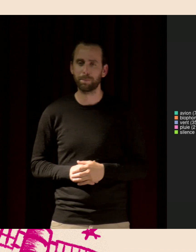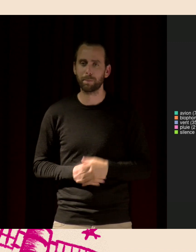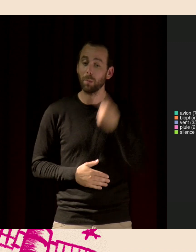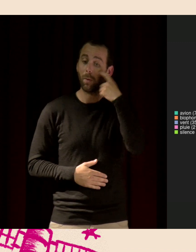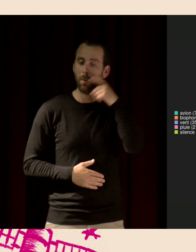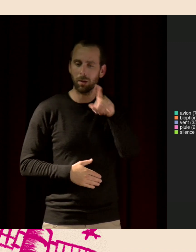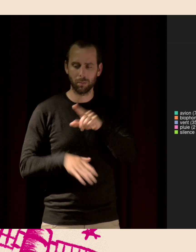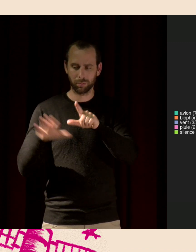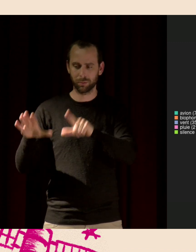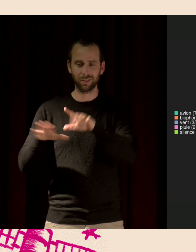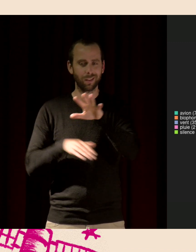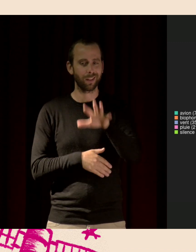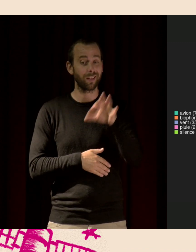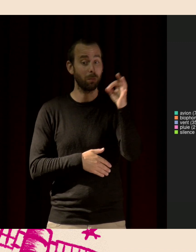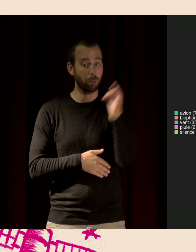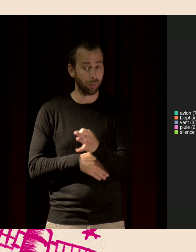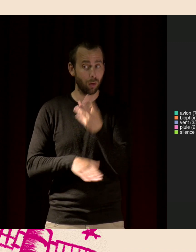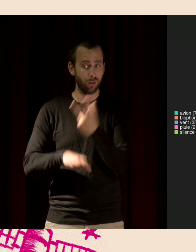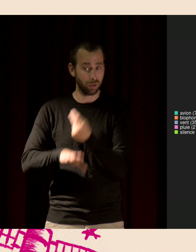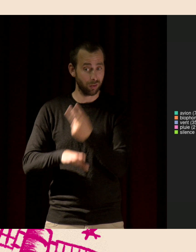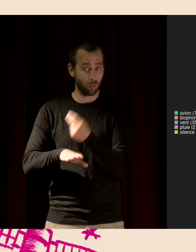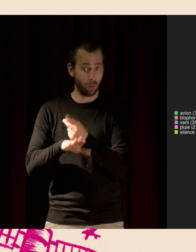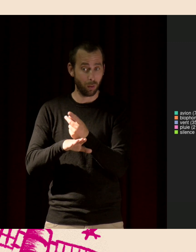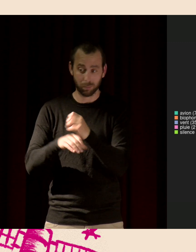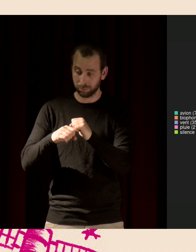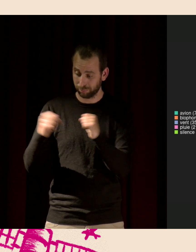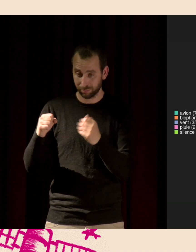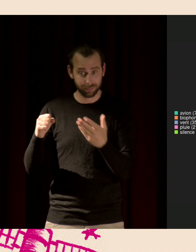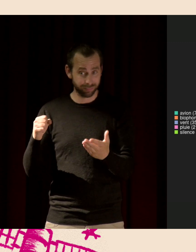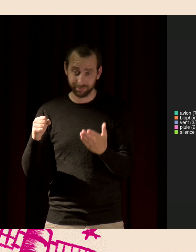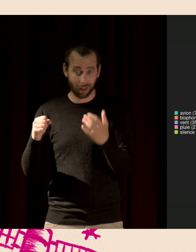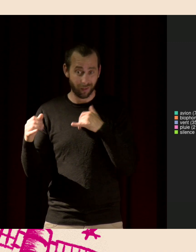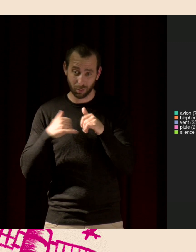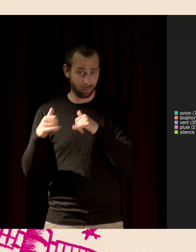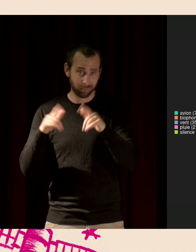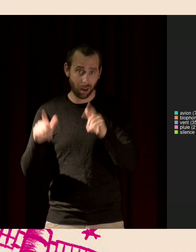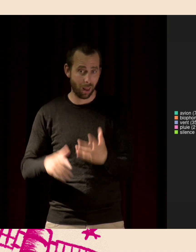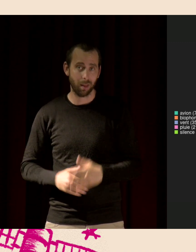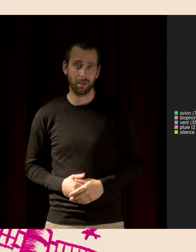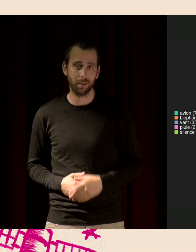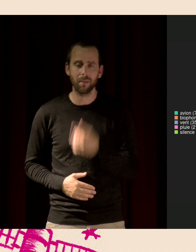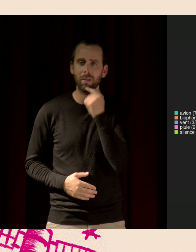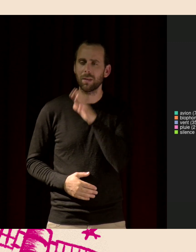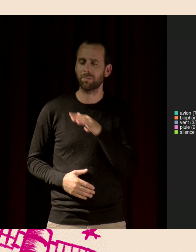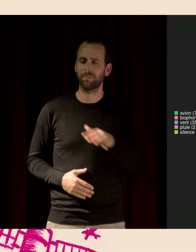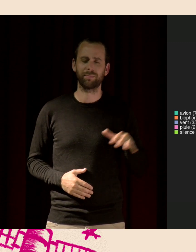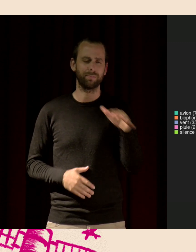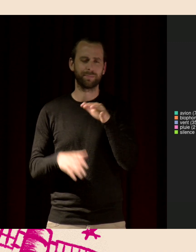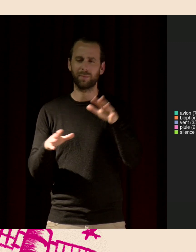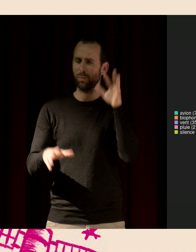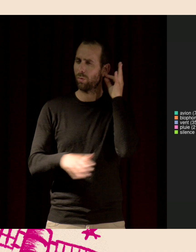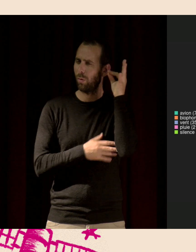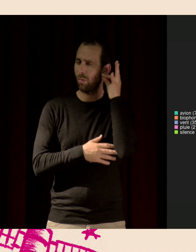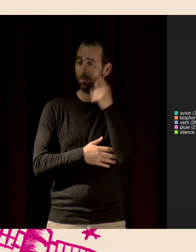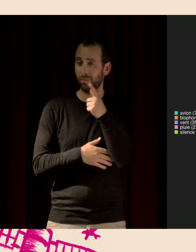% de nos fichiers, de nos enregistrements, il y des avions. Donc, le paysage sonore est dominé, en fait, par les